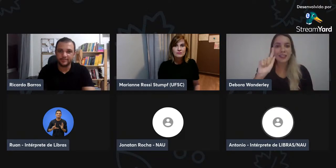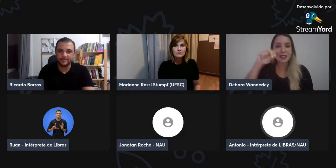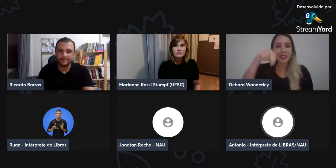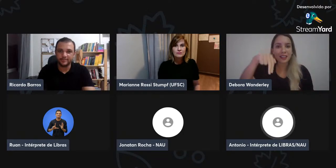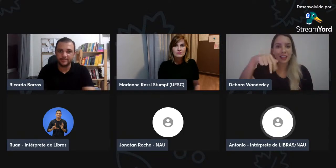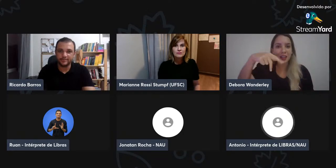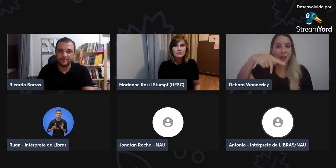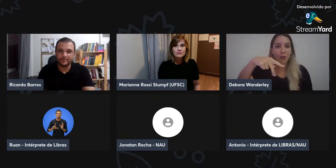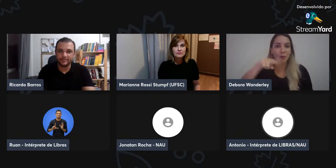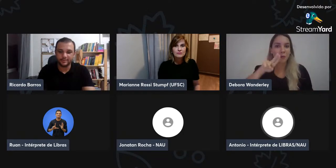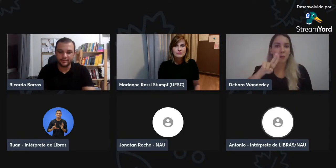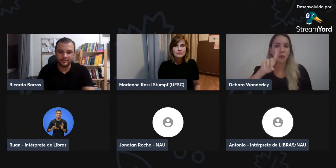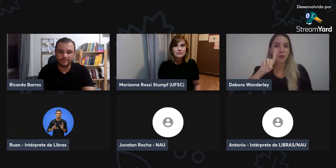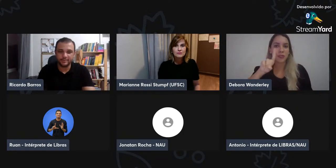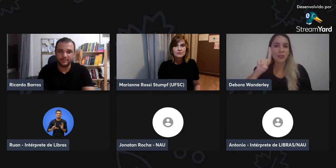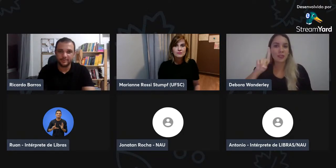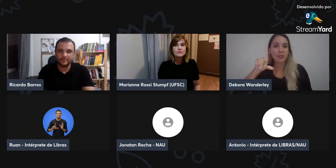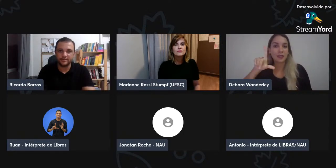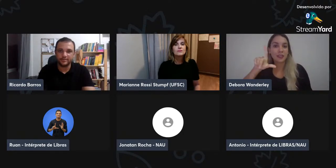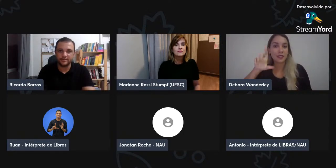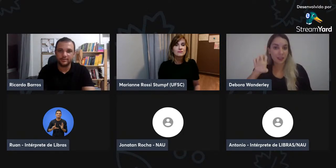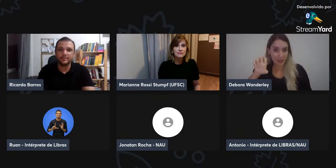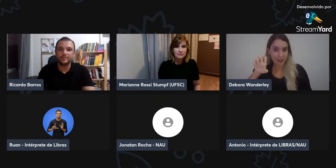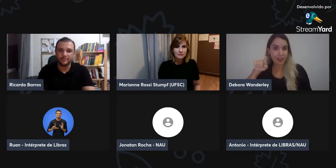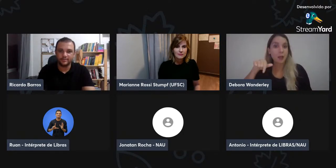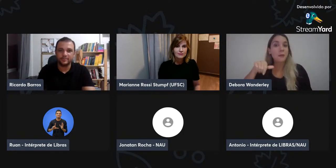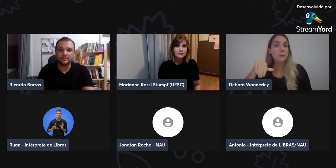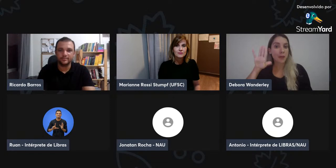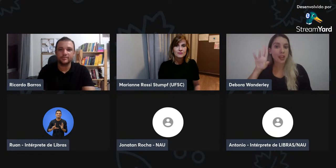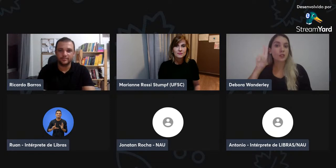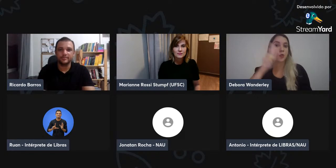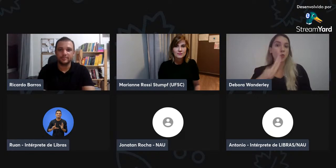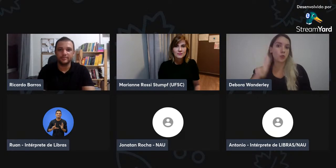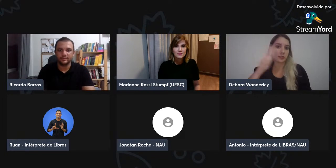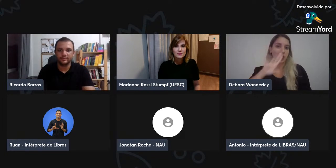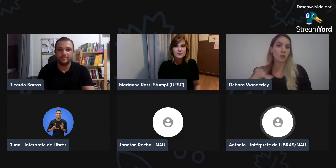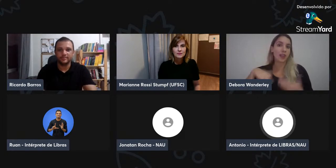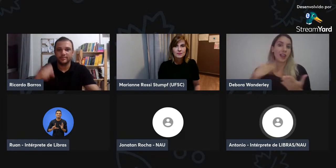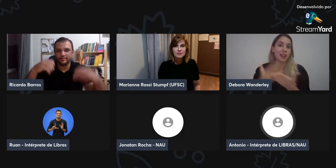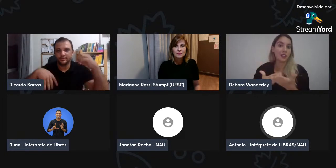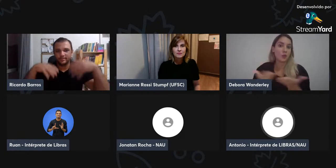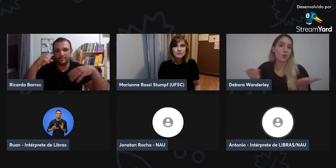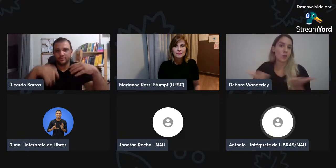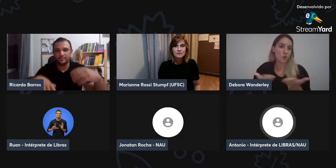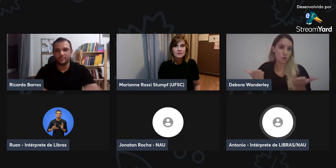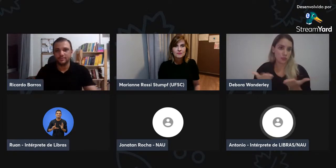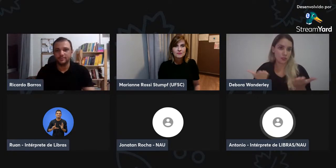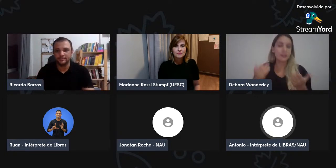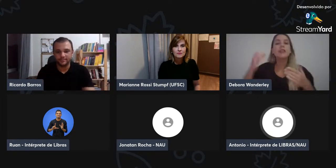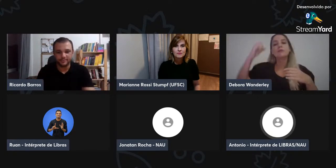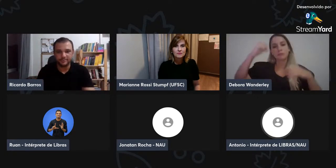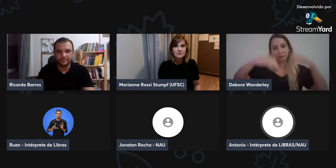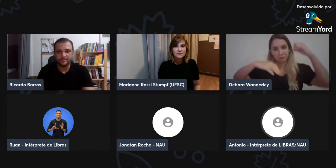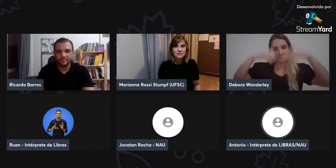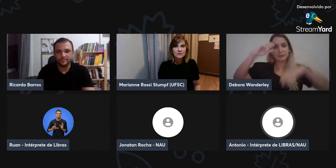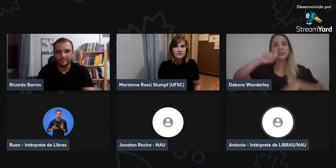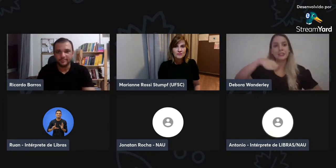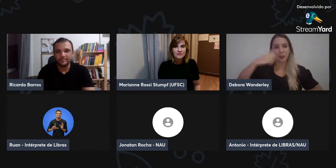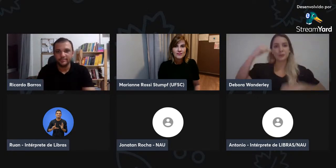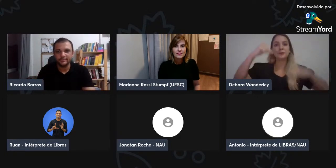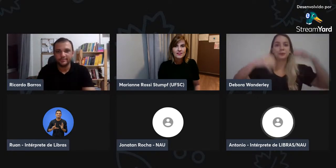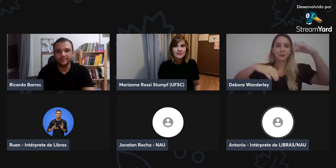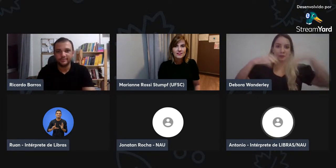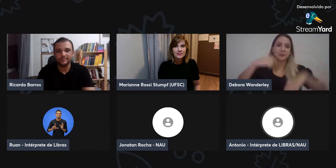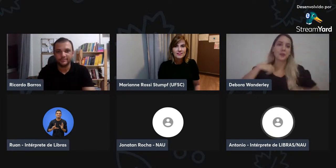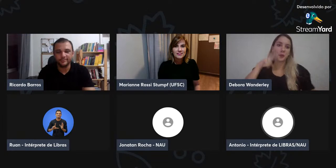comprado através de site, e nesse site, eles utilizam muito o quê?